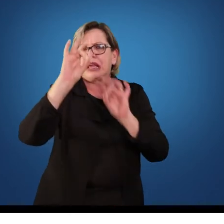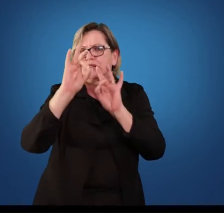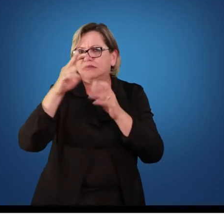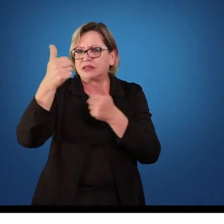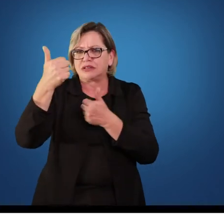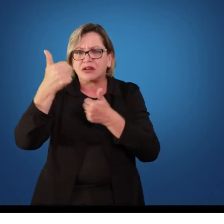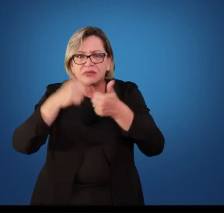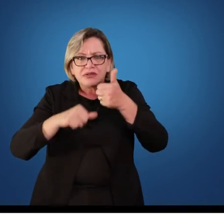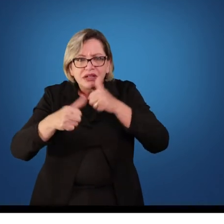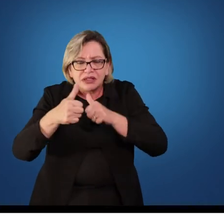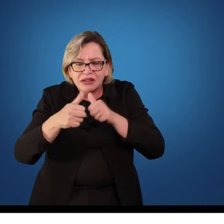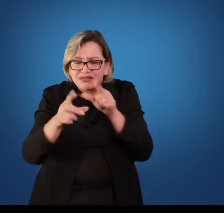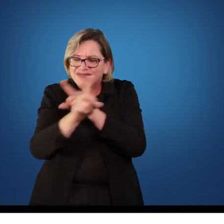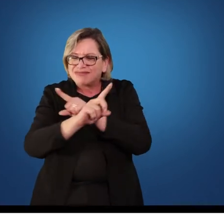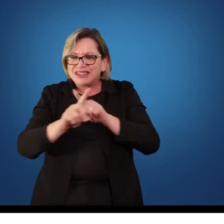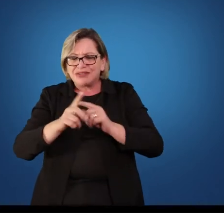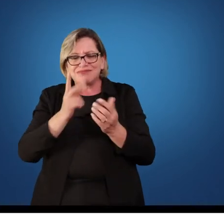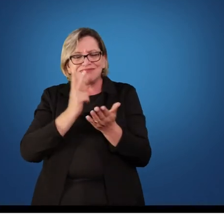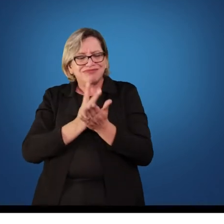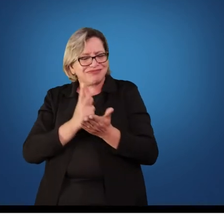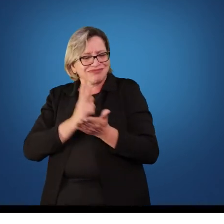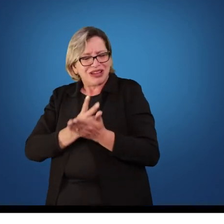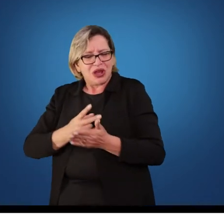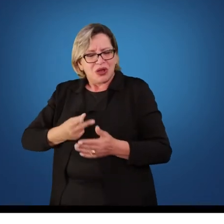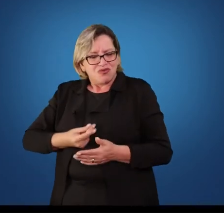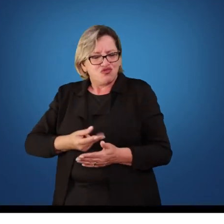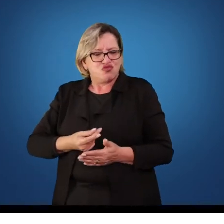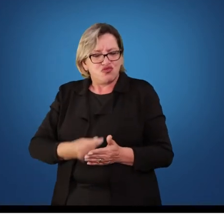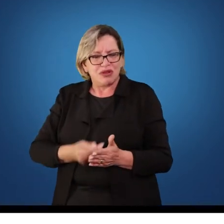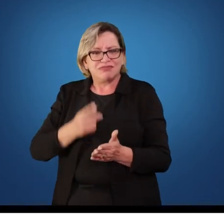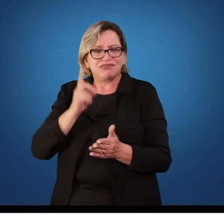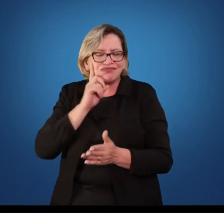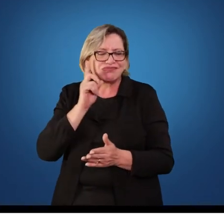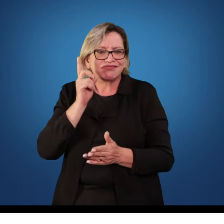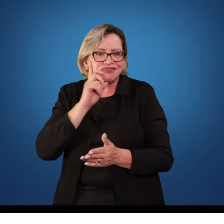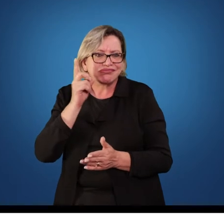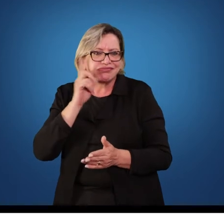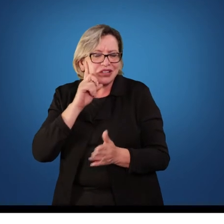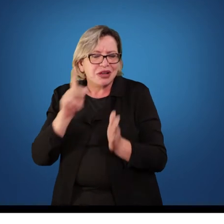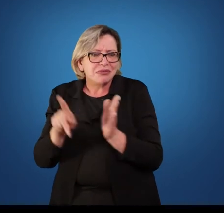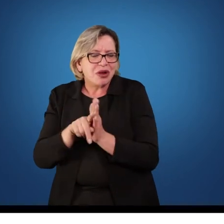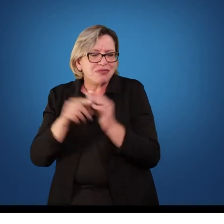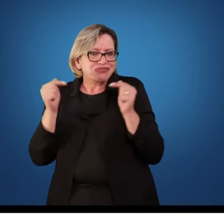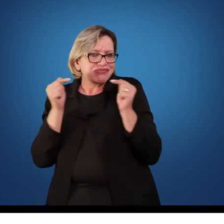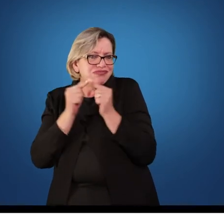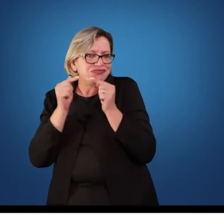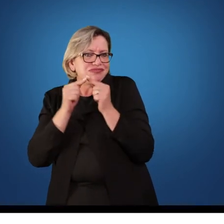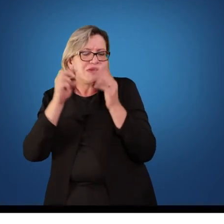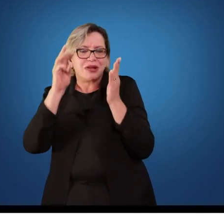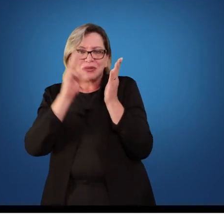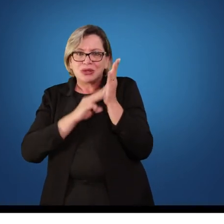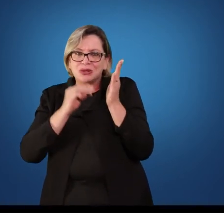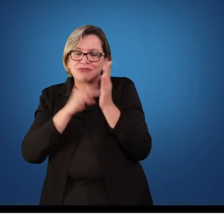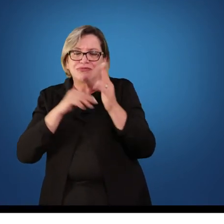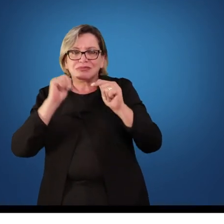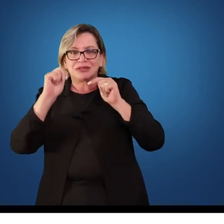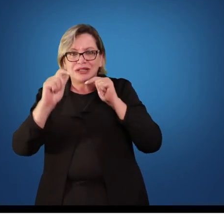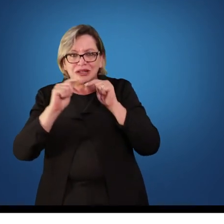Ele tem que ser num processo contínuo. Ele tem que fazer parte da sua metodologia de trabalho. Tem que fazer parte do seu dia a dia. O aluno tem que se ajudar na